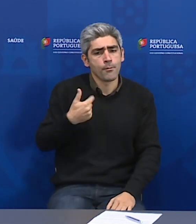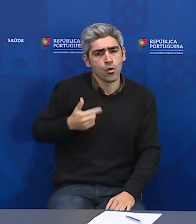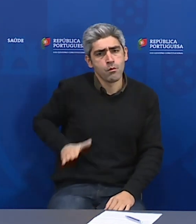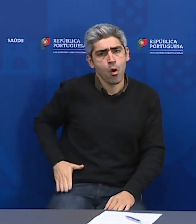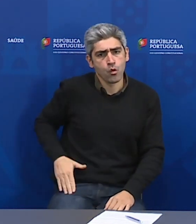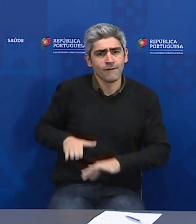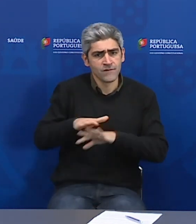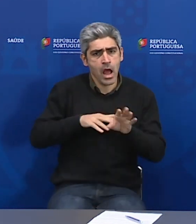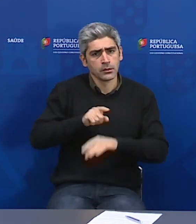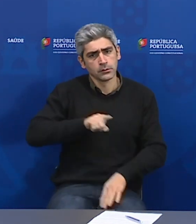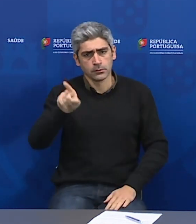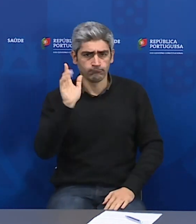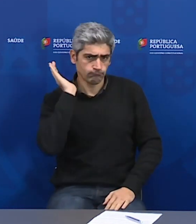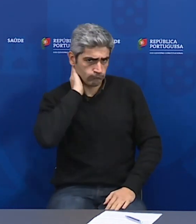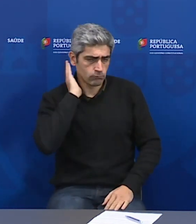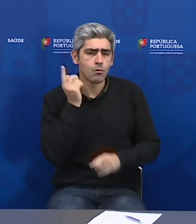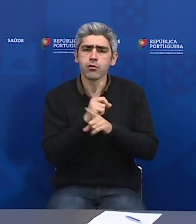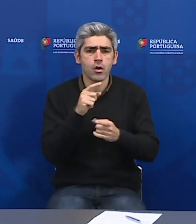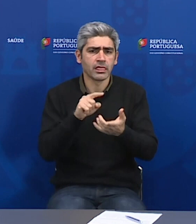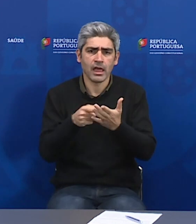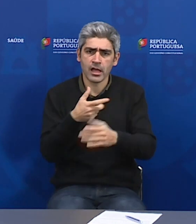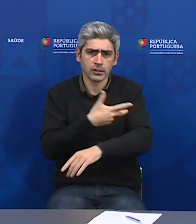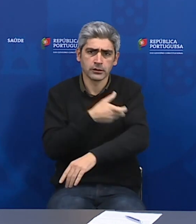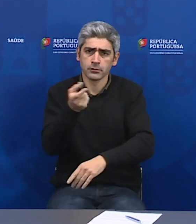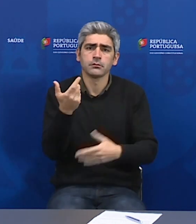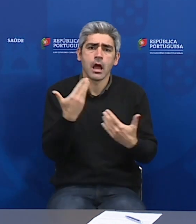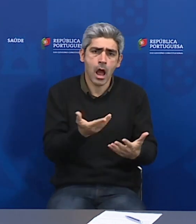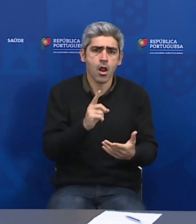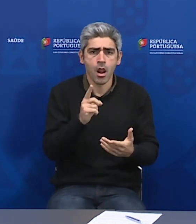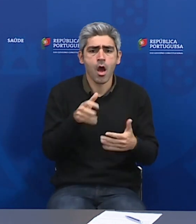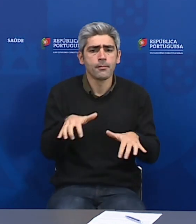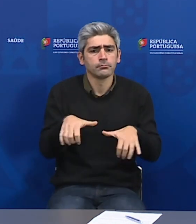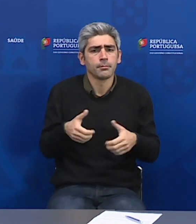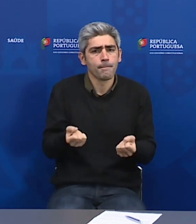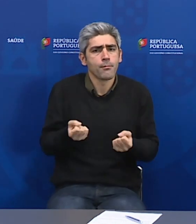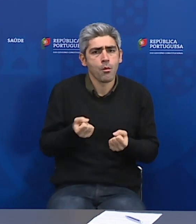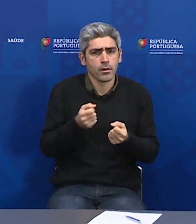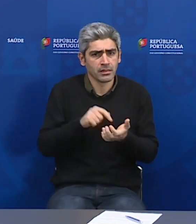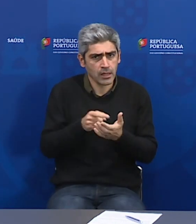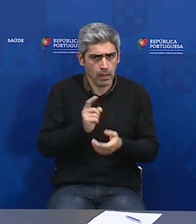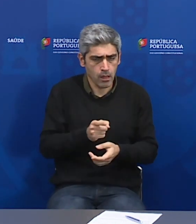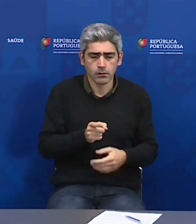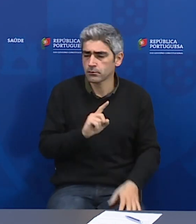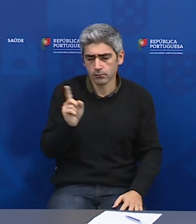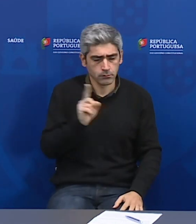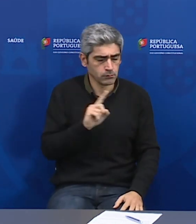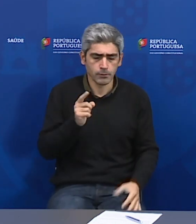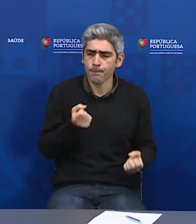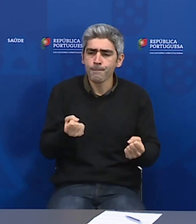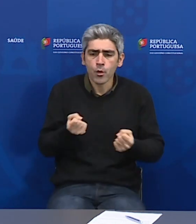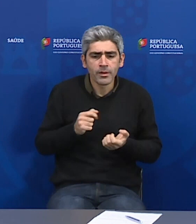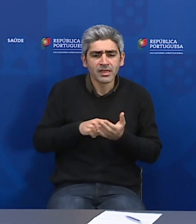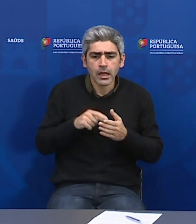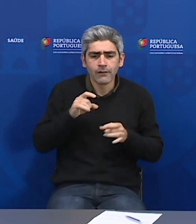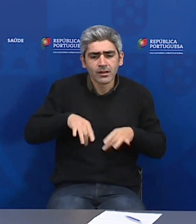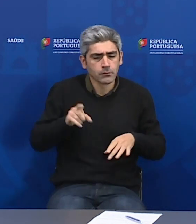bolso. Portanto, porquê que estas pessoas não estão a ser testadas? Há ou não há um racionamento nos testes? Não há racionamento nos testes.